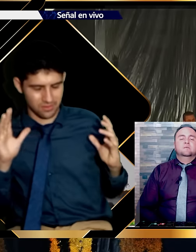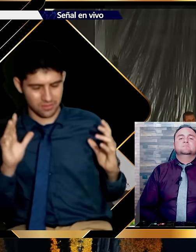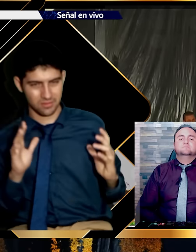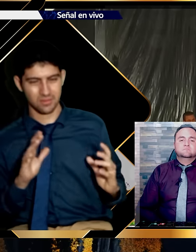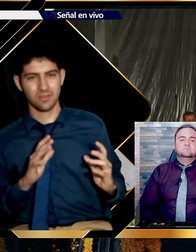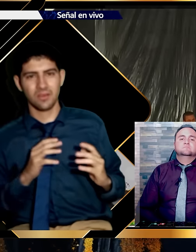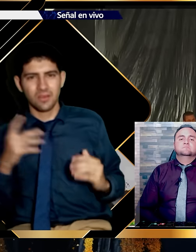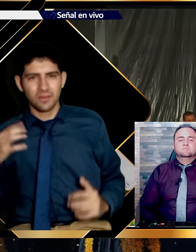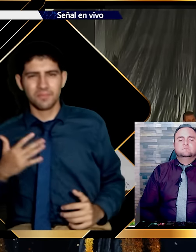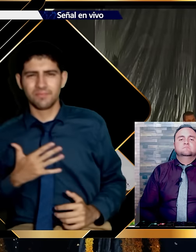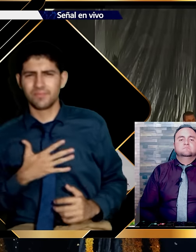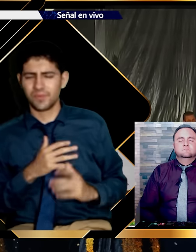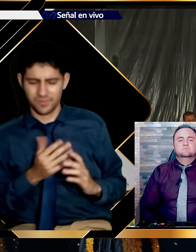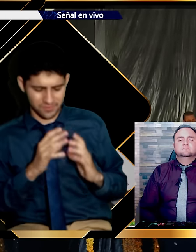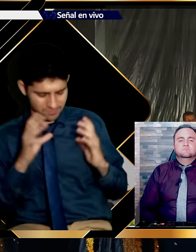agiganta.